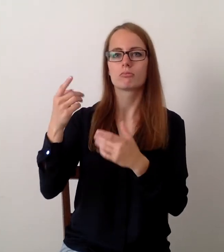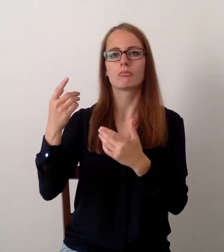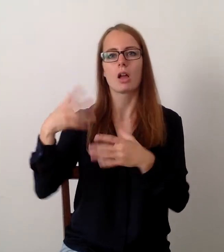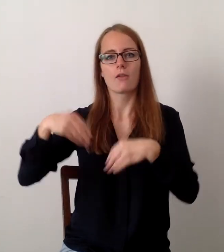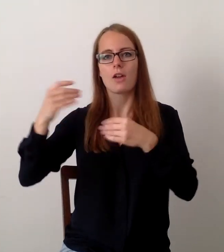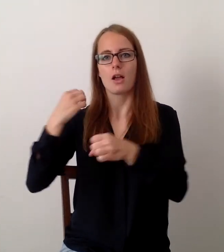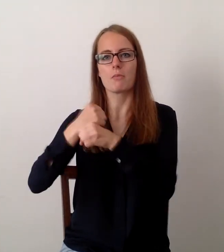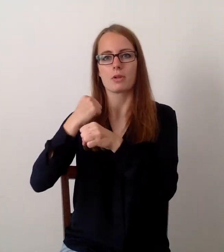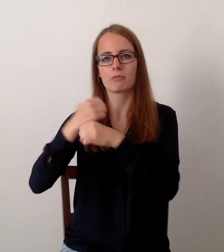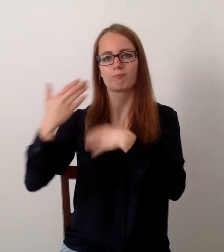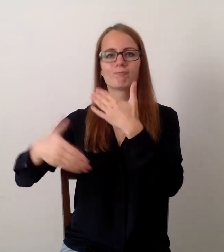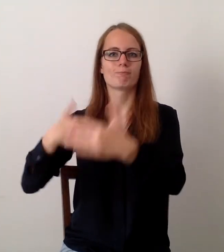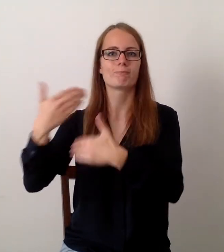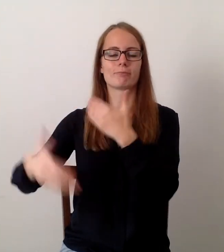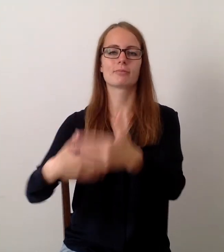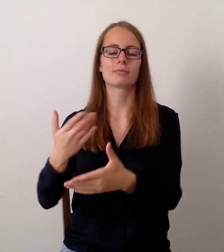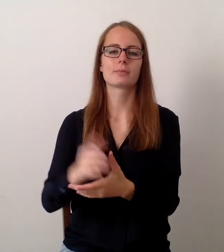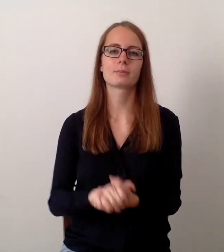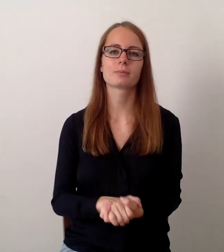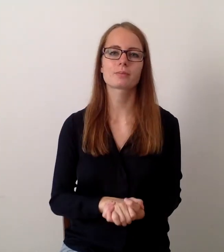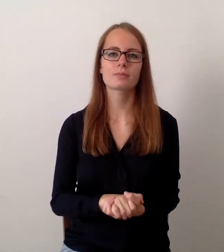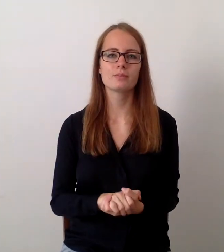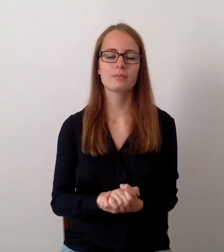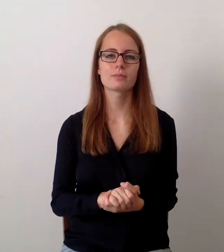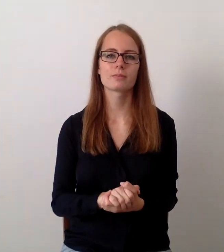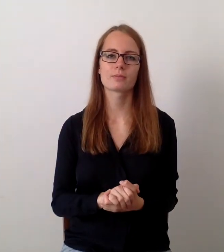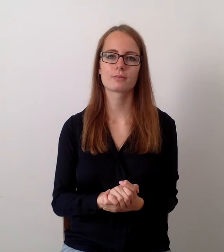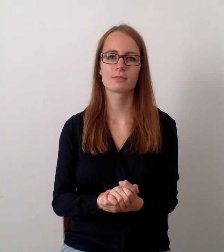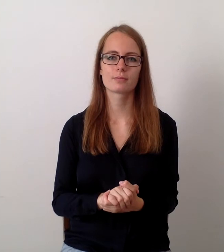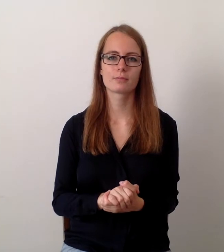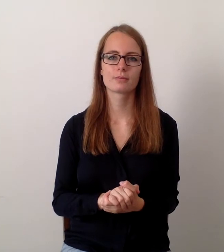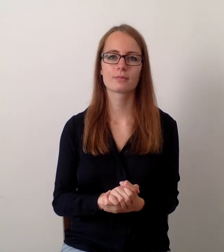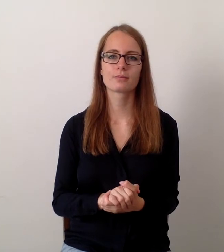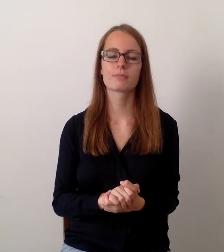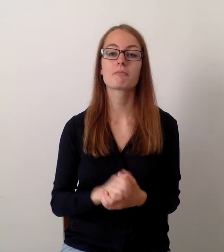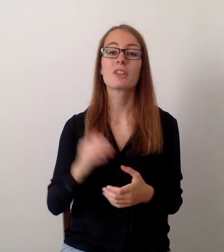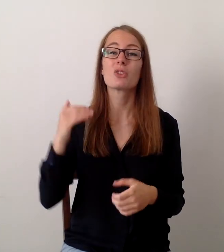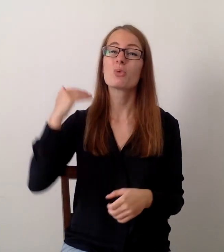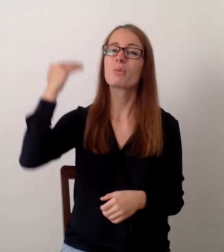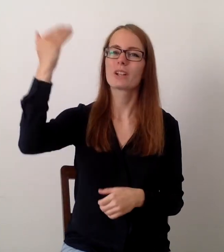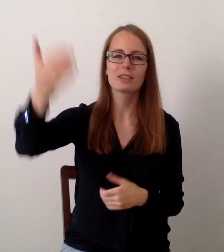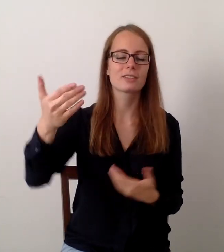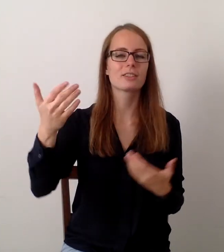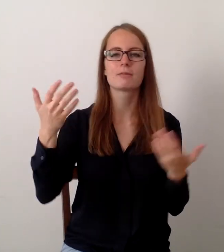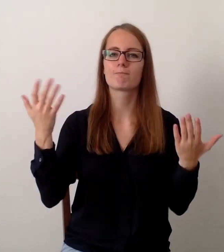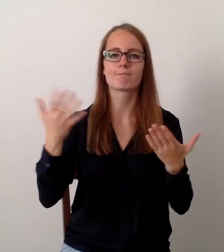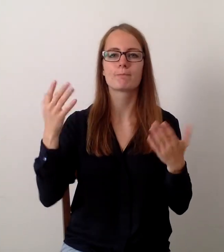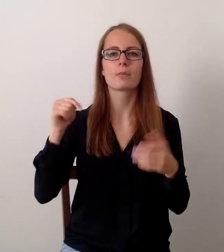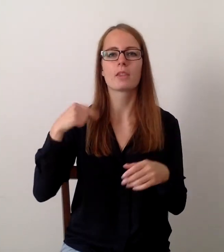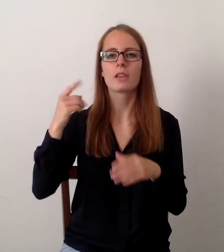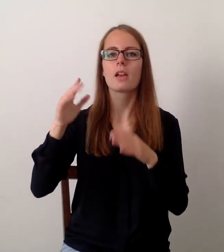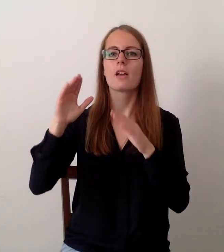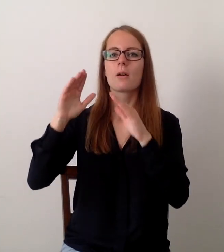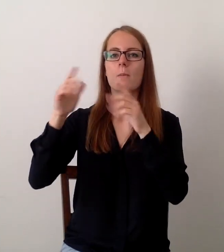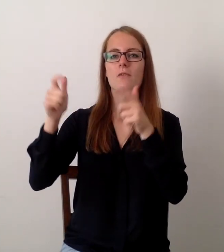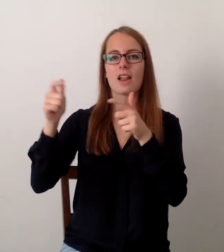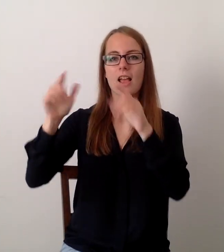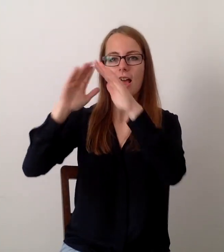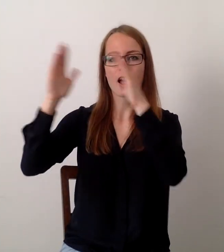So war der Start im Hundebereich. Viel später bin ich gefragt worden durch einen Direktor von einem